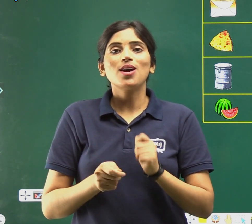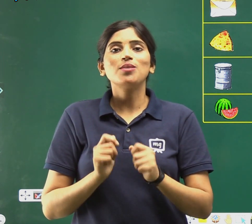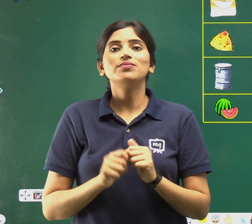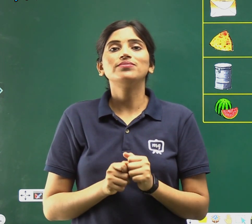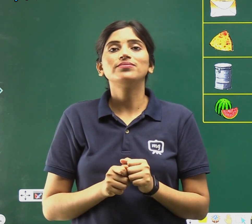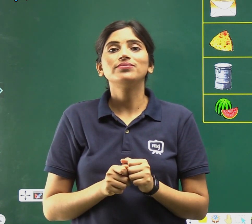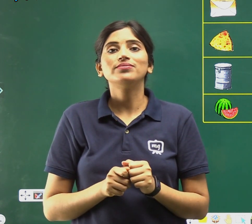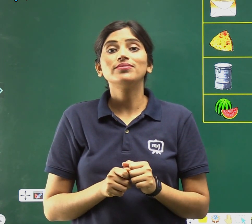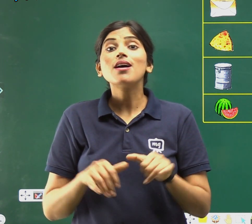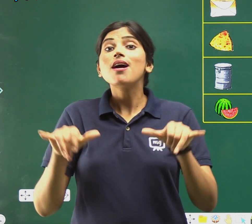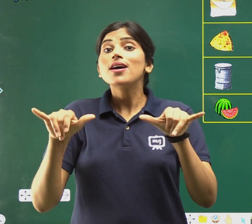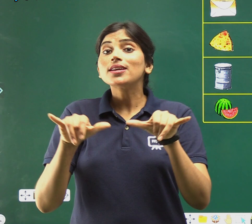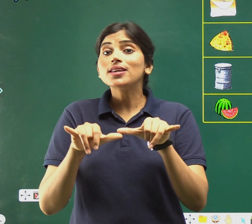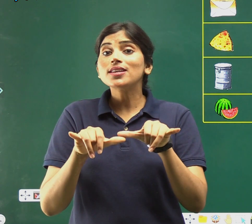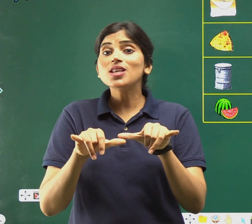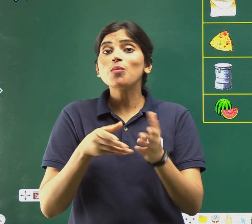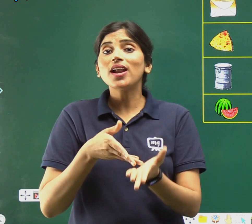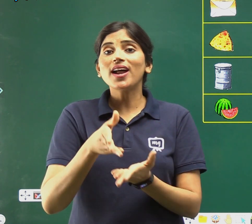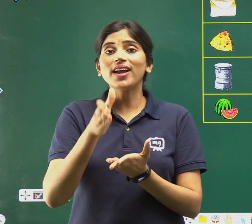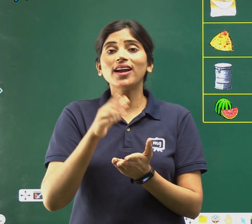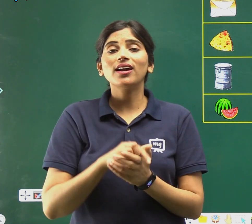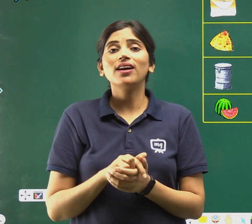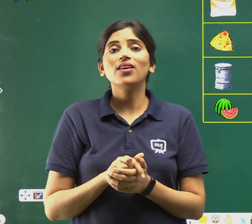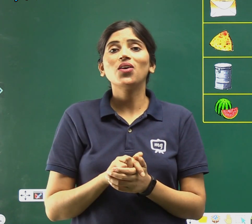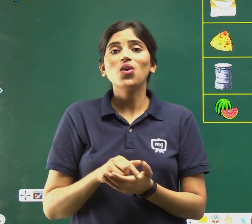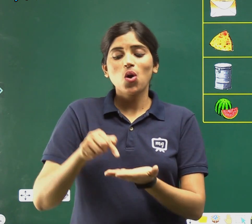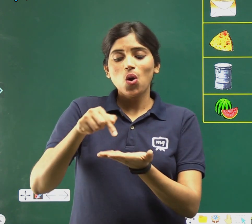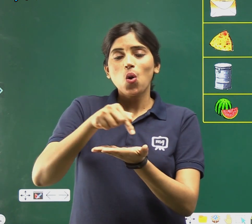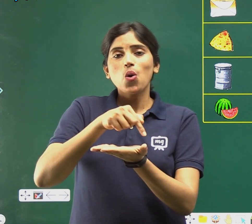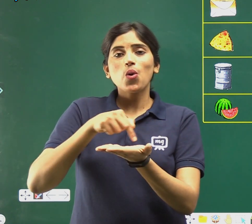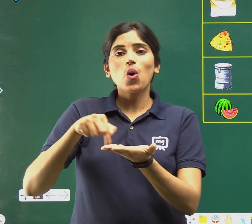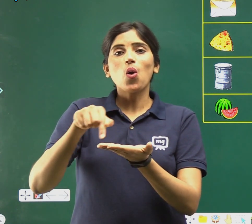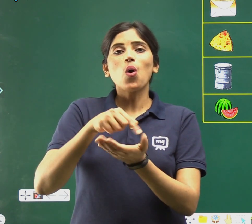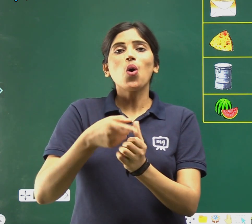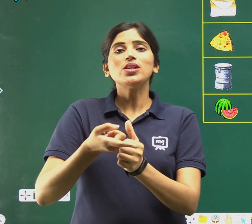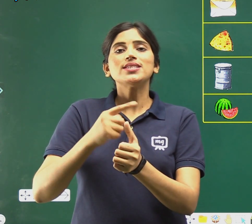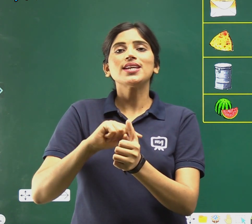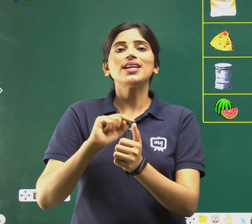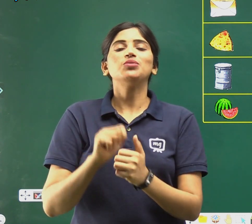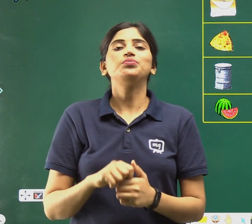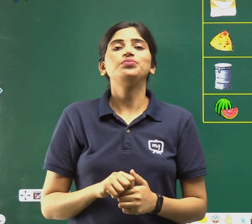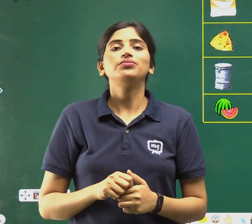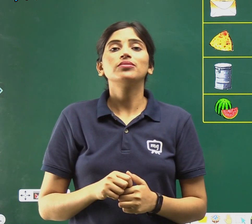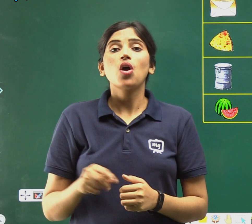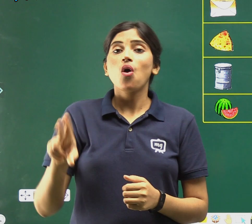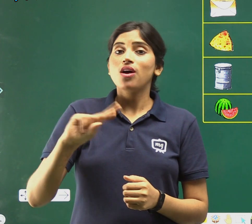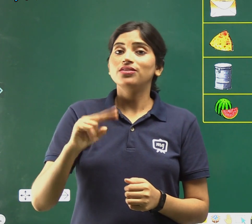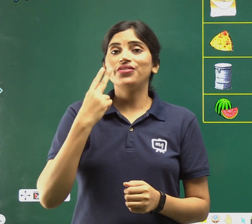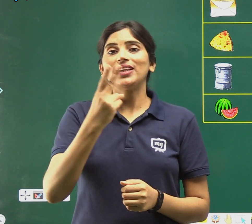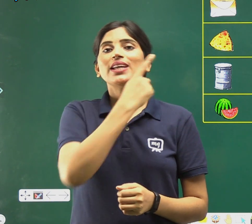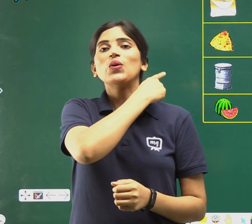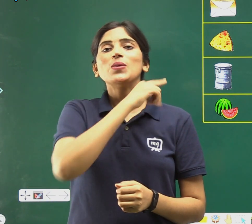किस से मिल रहा है? गोल से, नीचे देखो